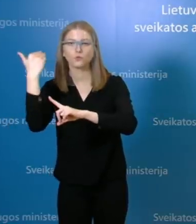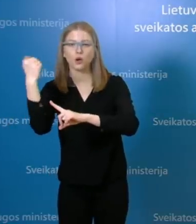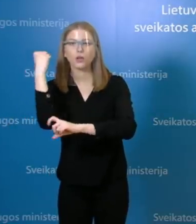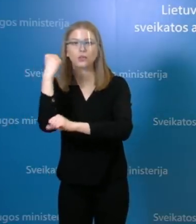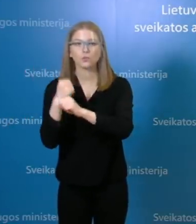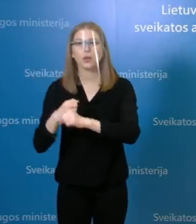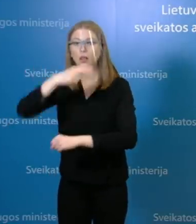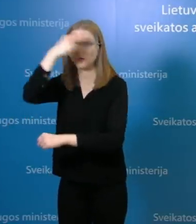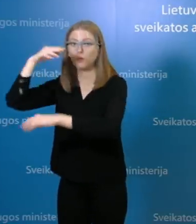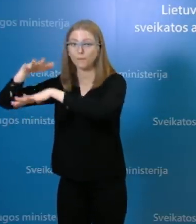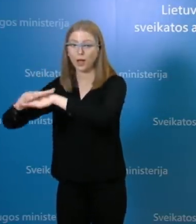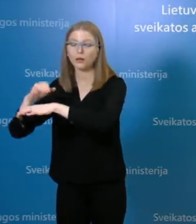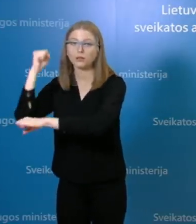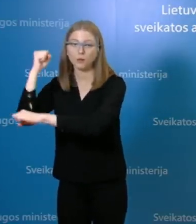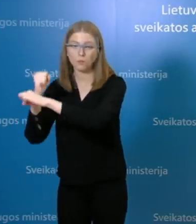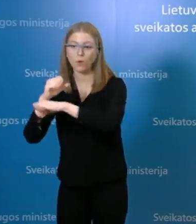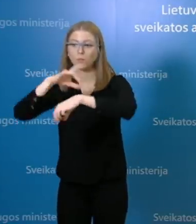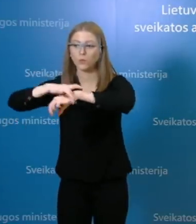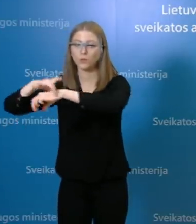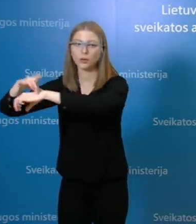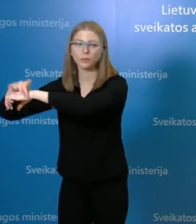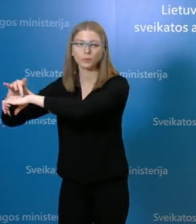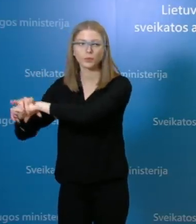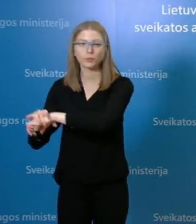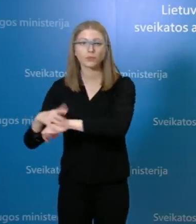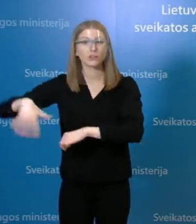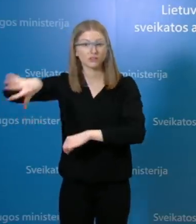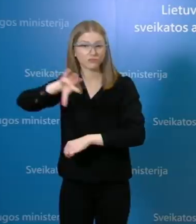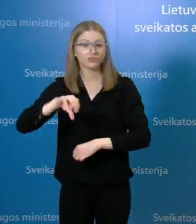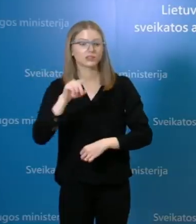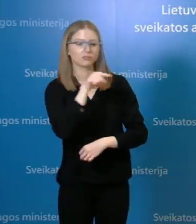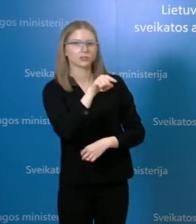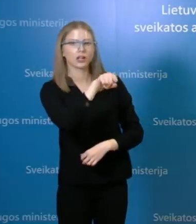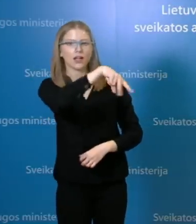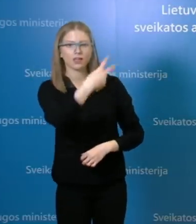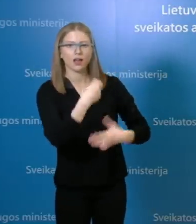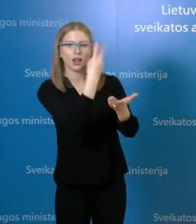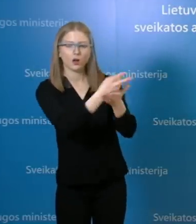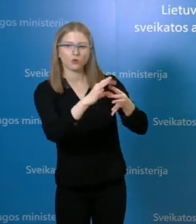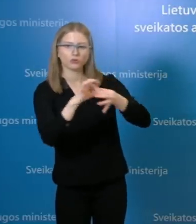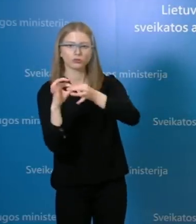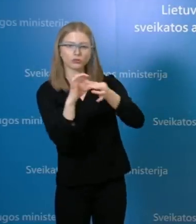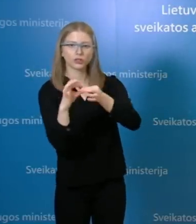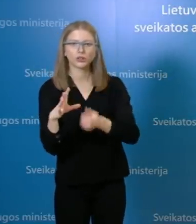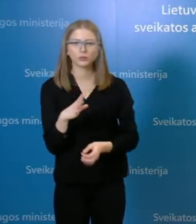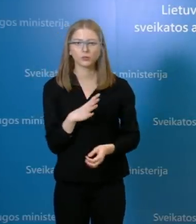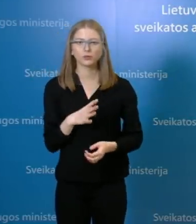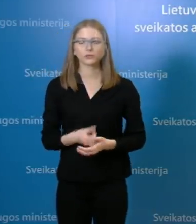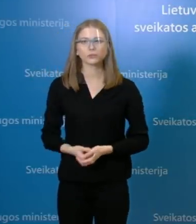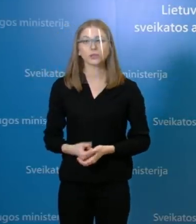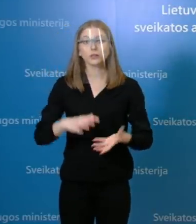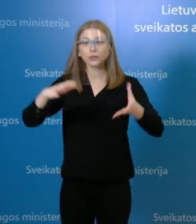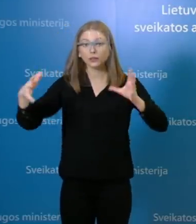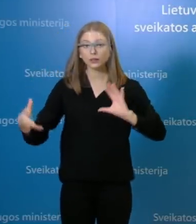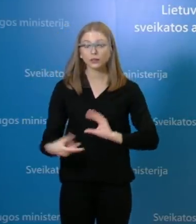darbuotojas, na ir kiti atvejai kitose vietose dirbantis asmenis. Tai iš visų apibendrinant, Vilniaus miesto